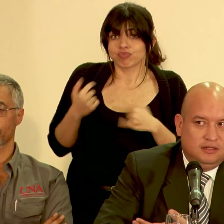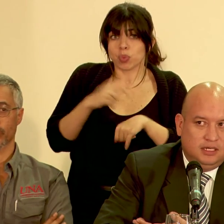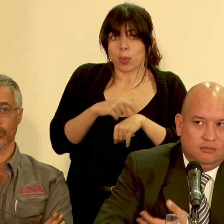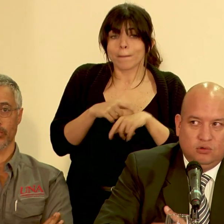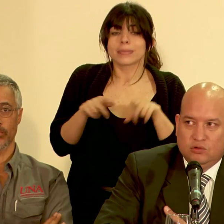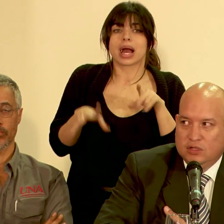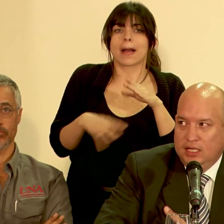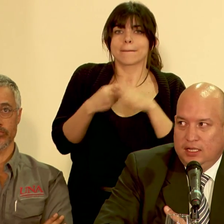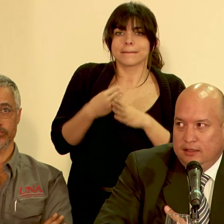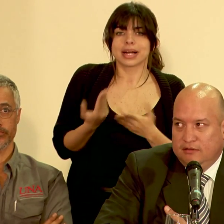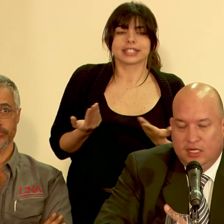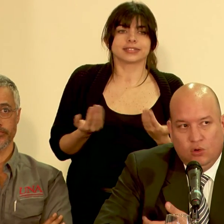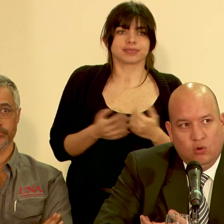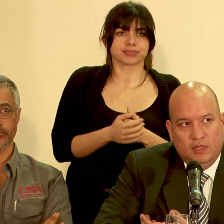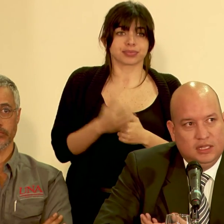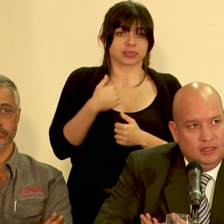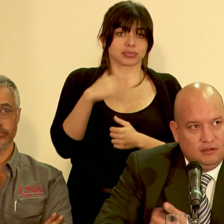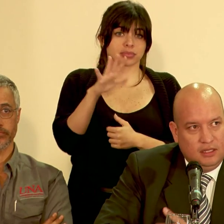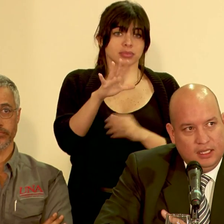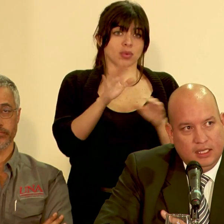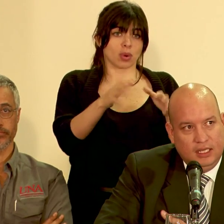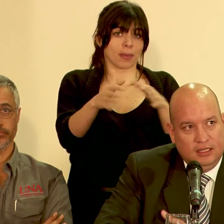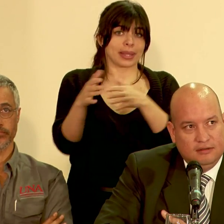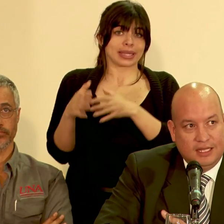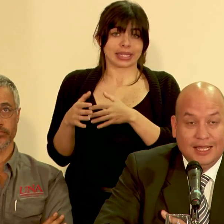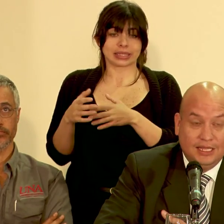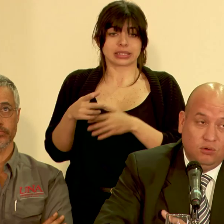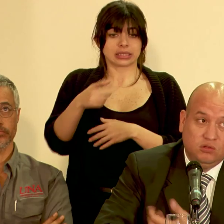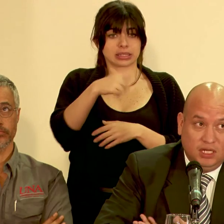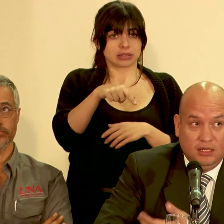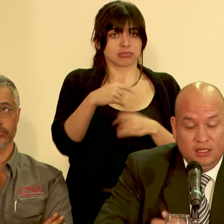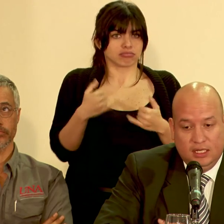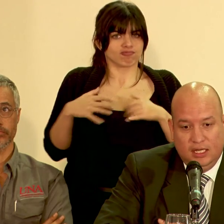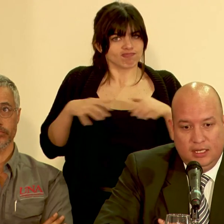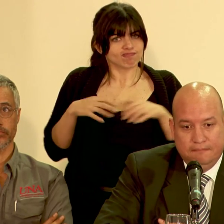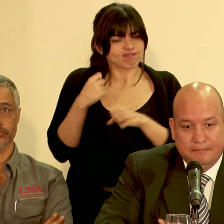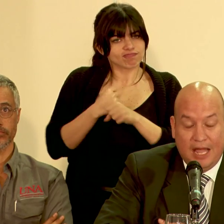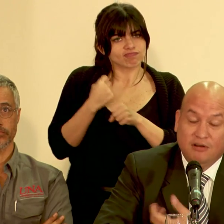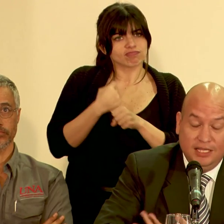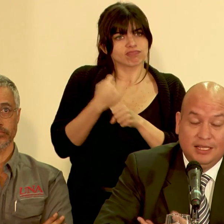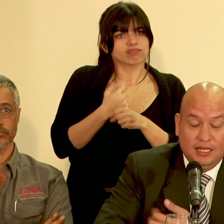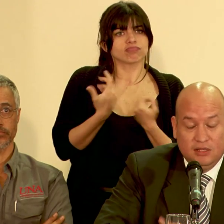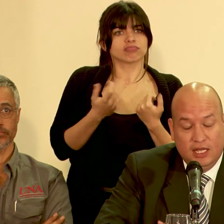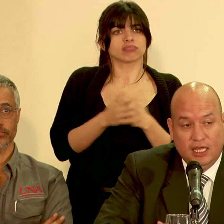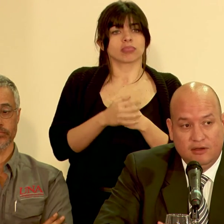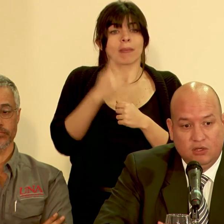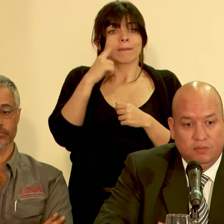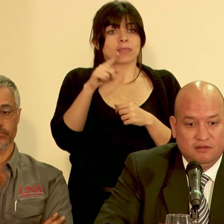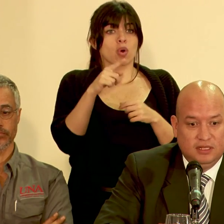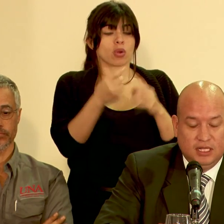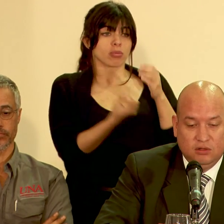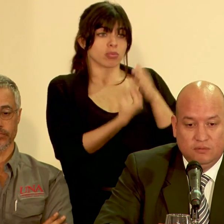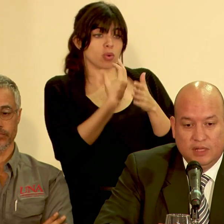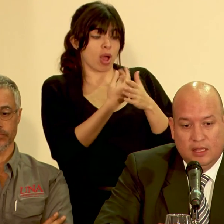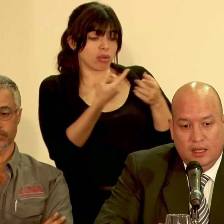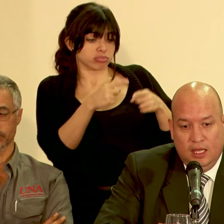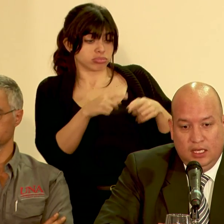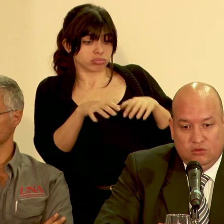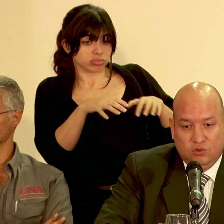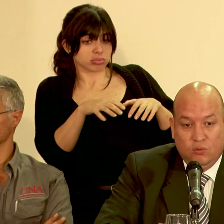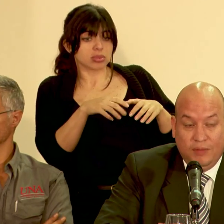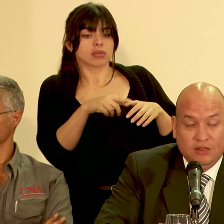además tenemos cinco comités que están activos que a raíz de la actividad que ha venido presentando